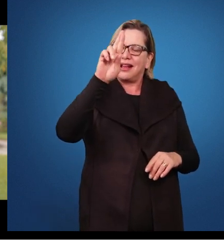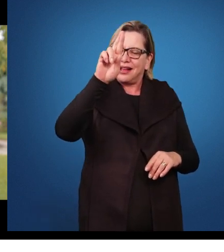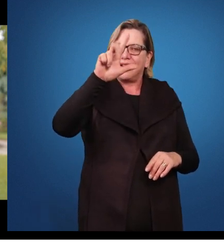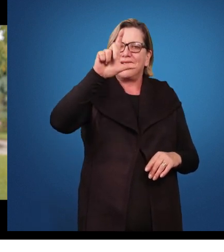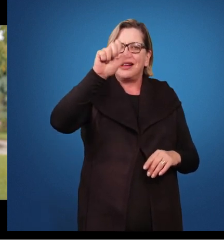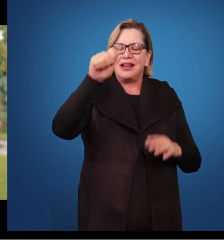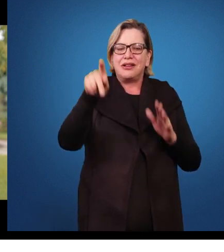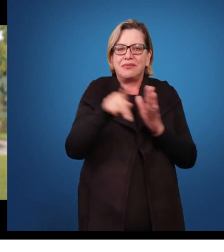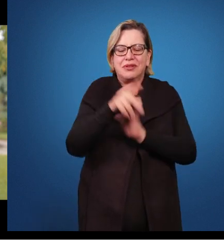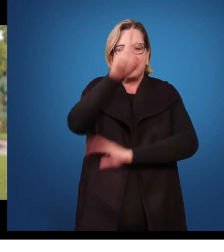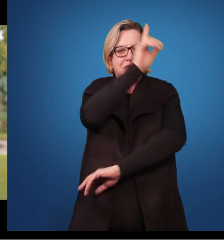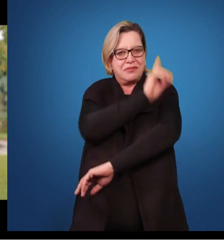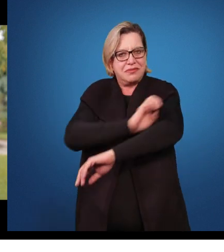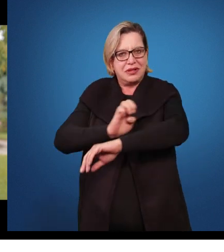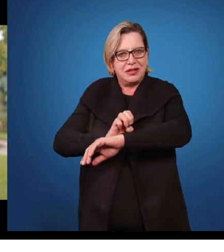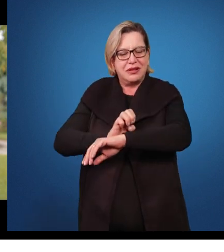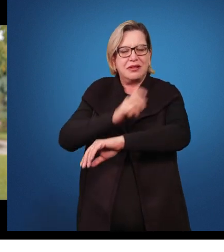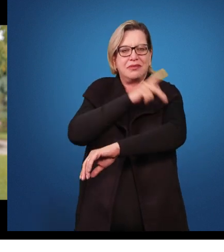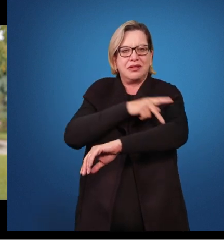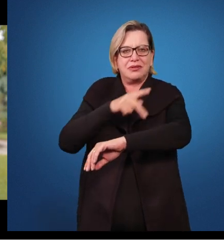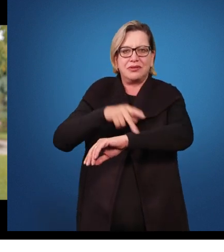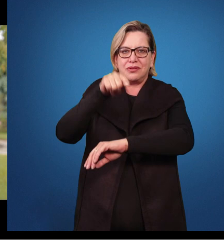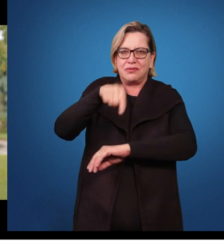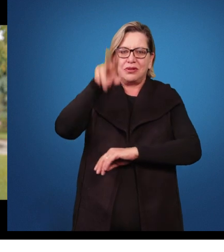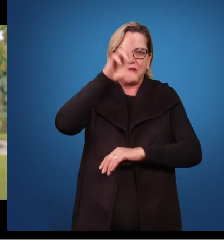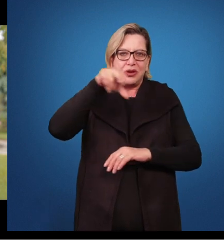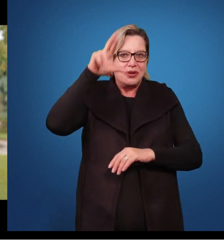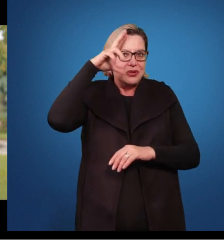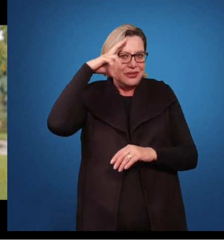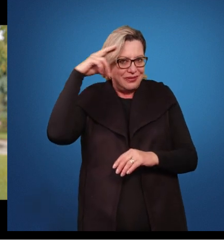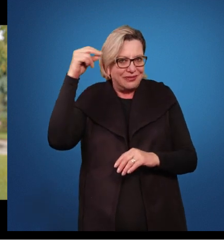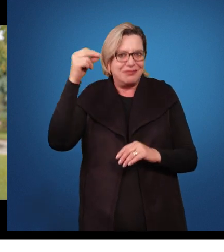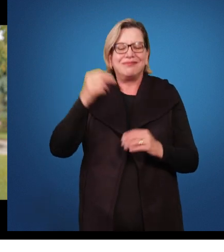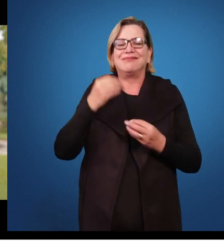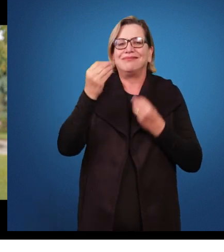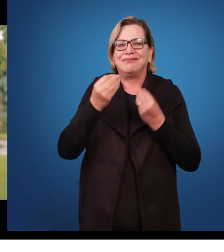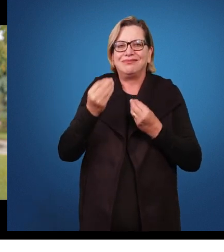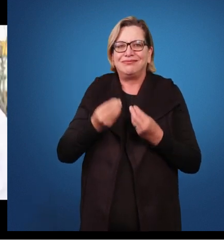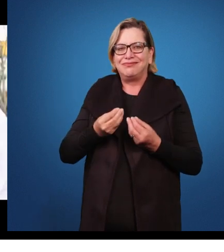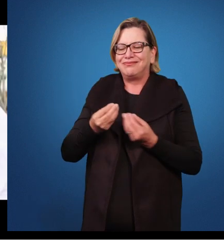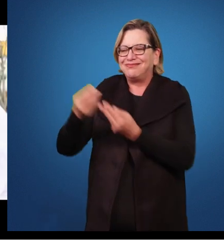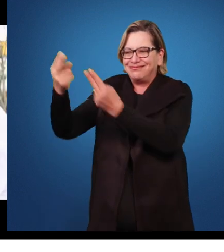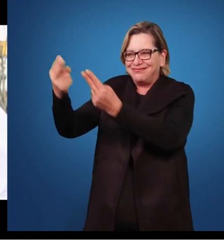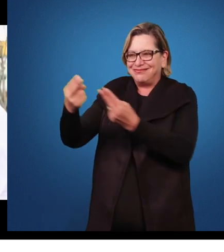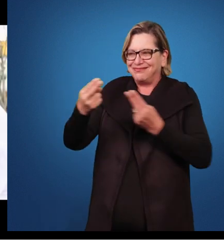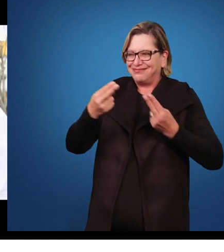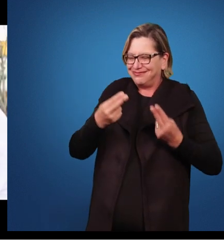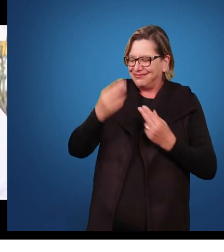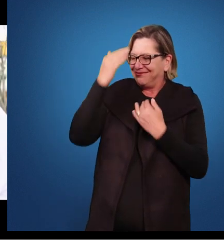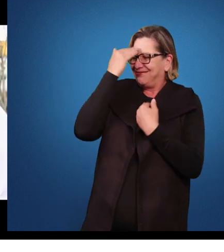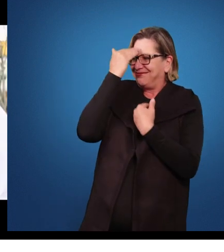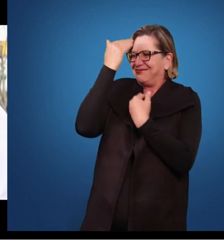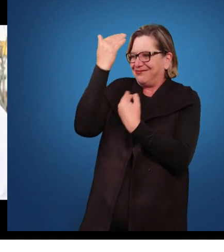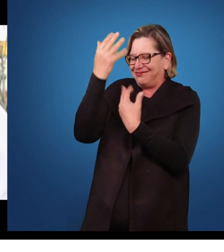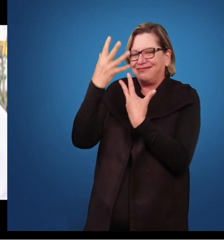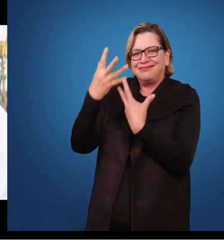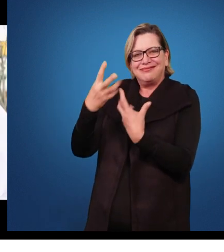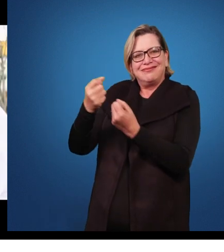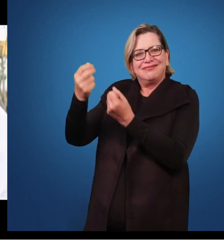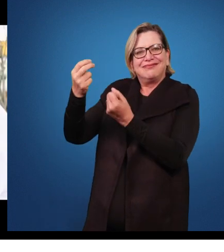da Unicentro, no Campo Santa Cruz, que serve de fundo para o nosso cenário. Carla, tudo bem? Muito obrigado pela disposição em conversar conosco na